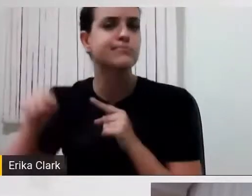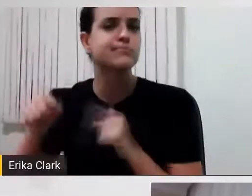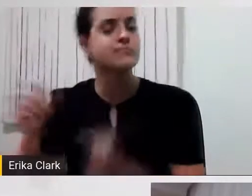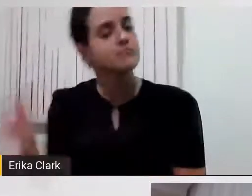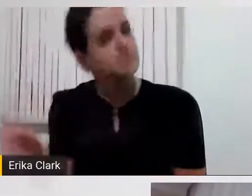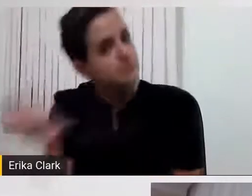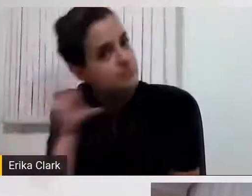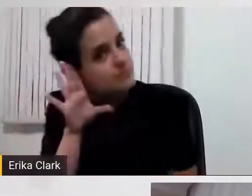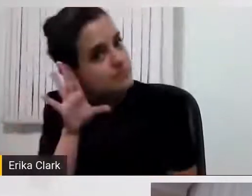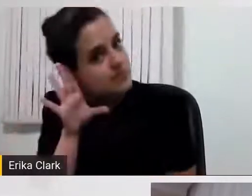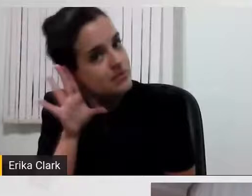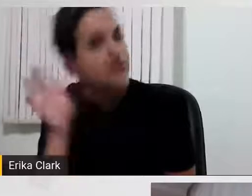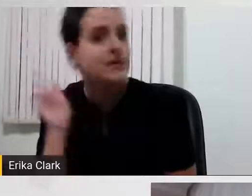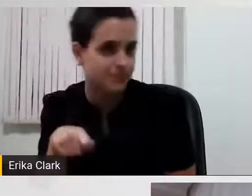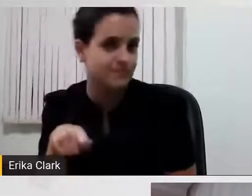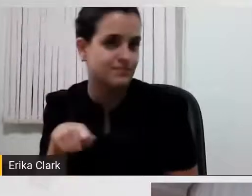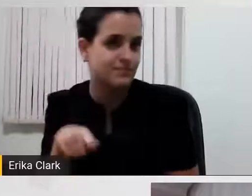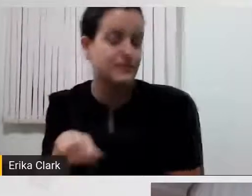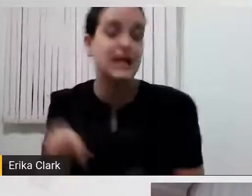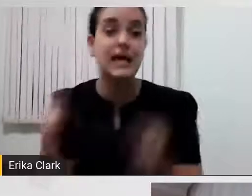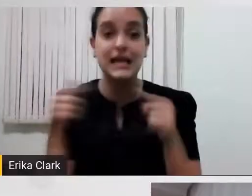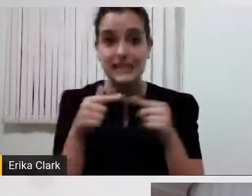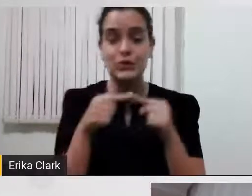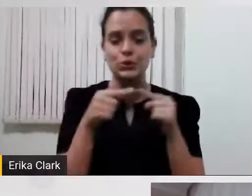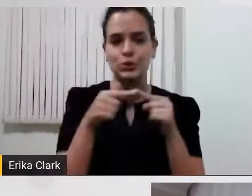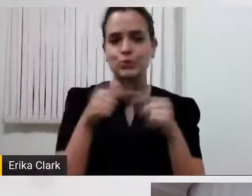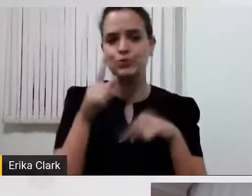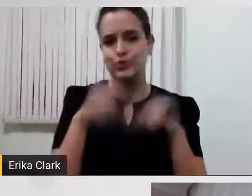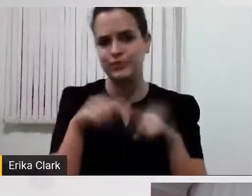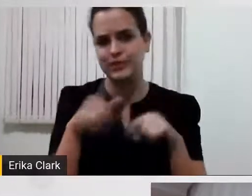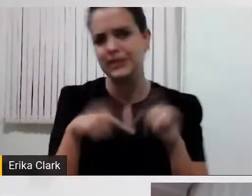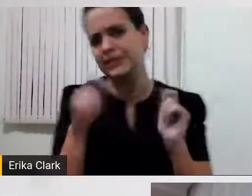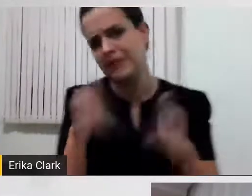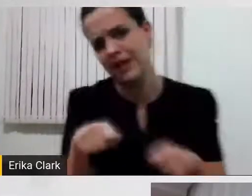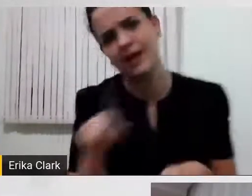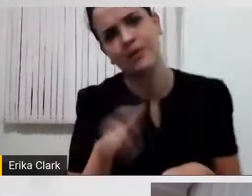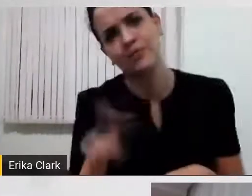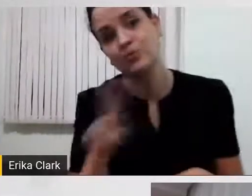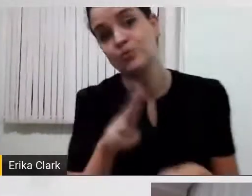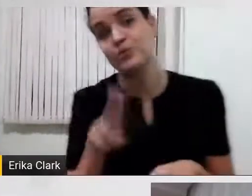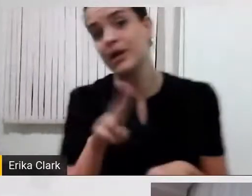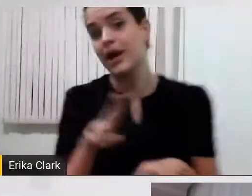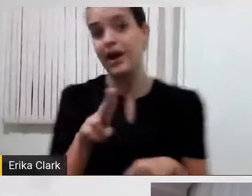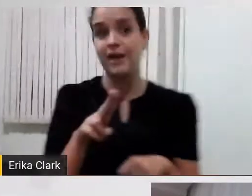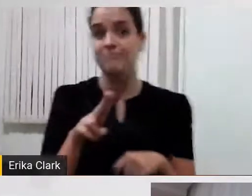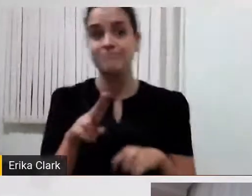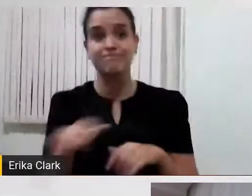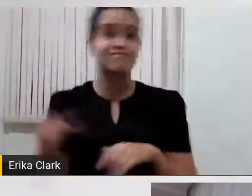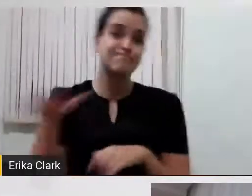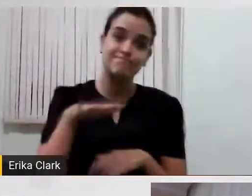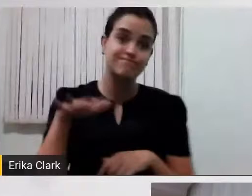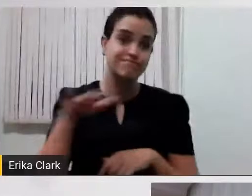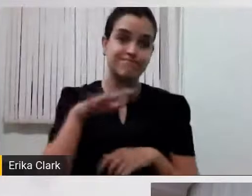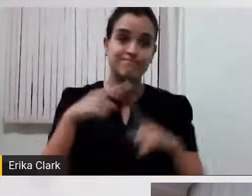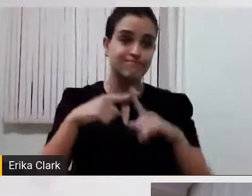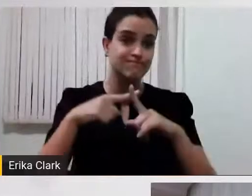equipamento ali, vocês podem fazer numa catequese, né? Seja com crianças ou com adultos, ou numa situação de...